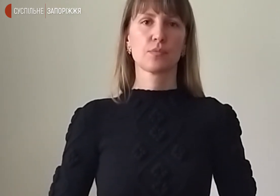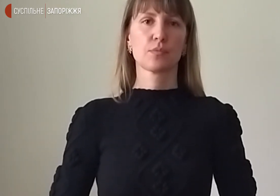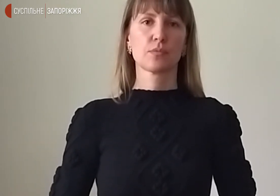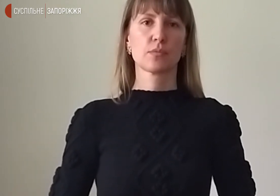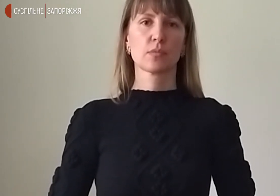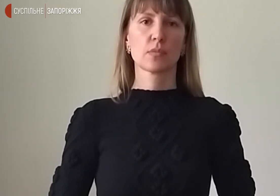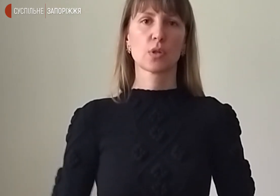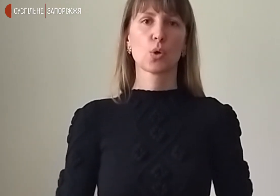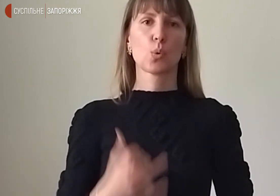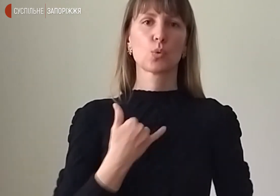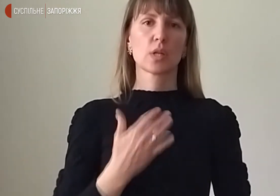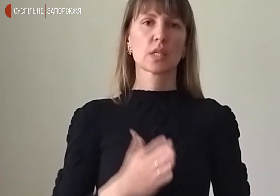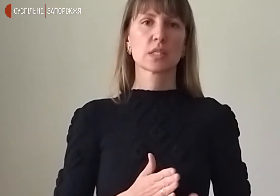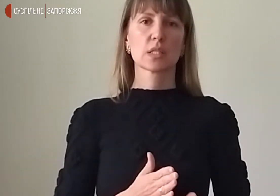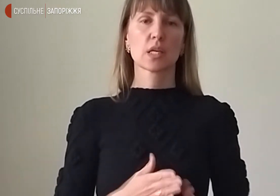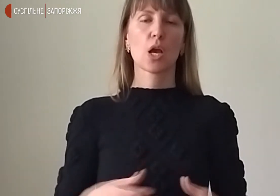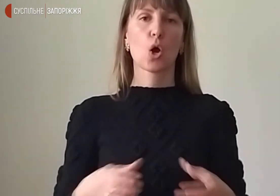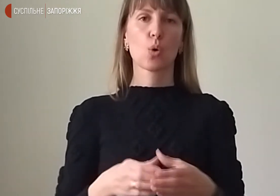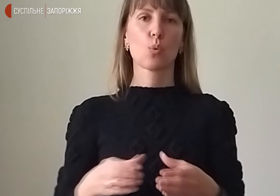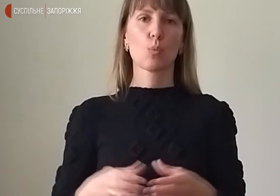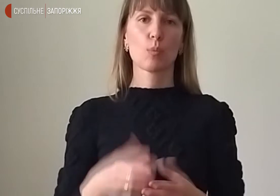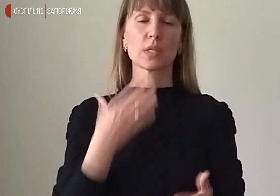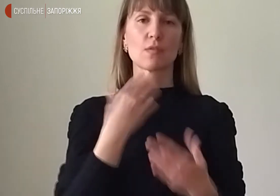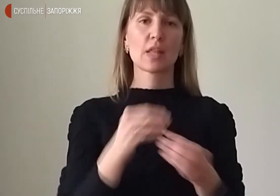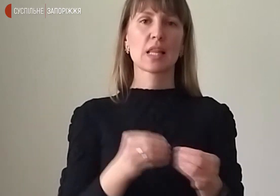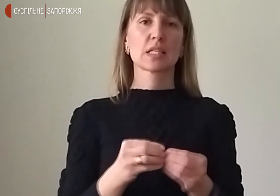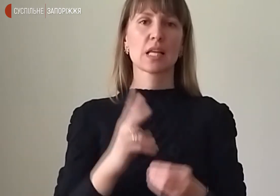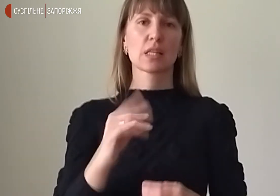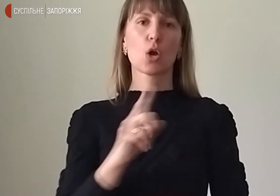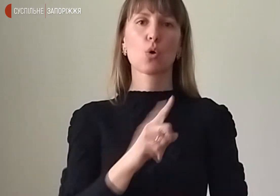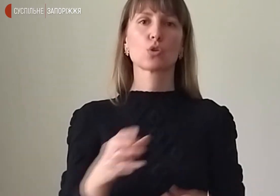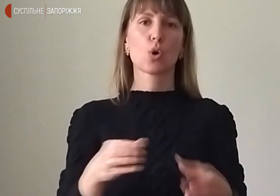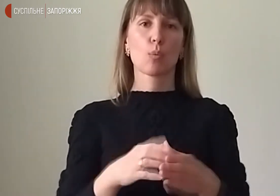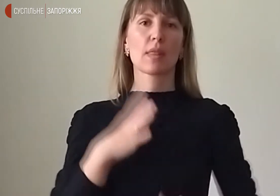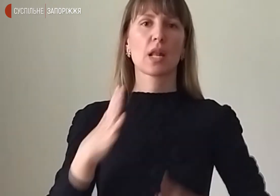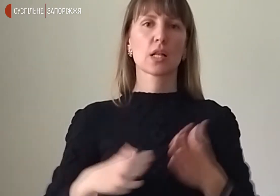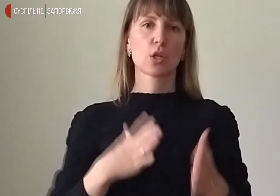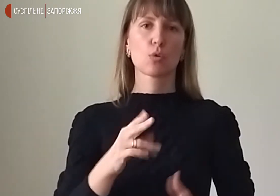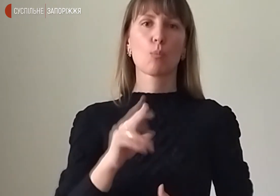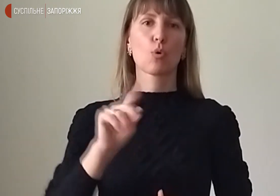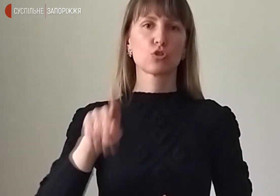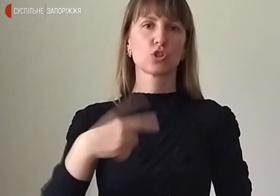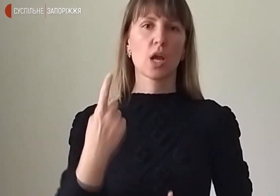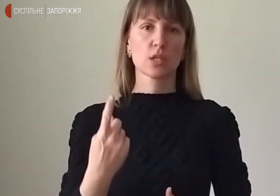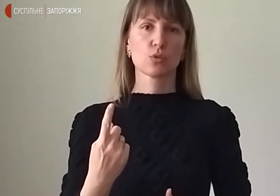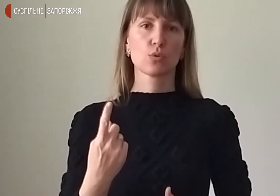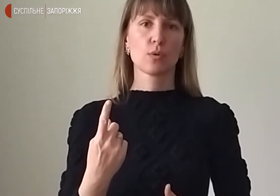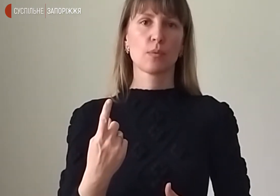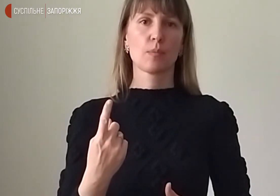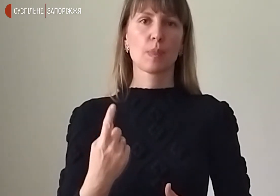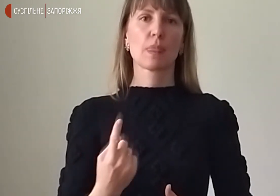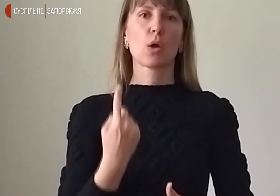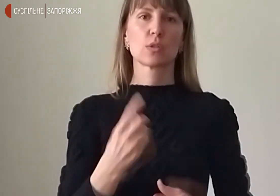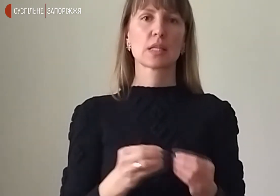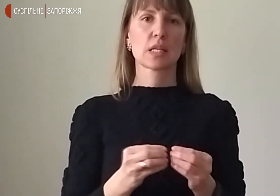У нас є свої групи, свої десятки, і кожна група тренується по часу. Тобто один десяток буде